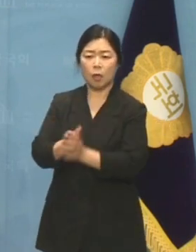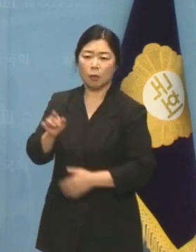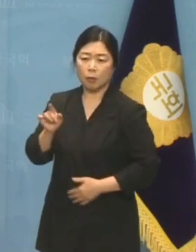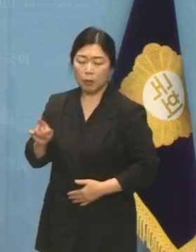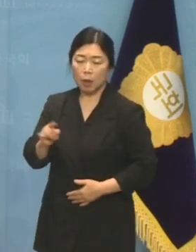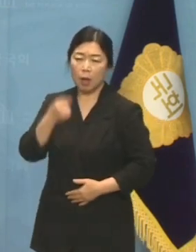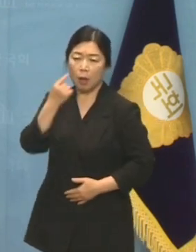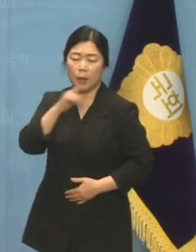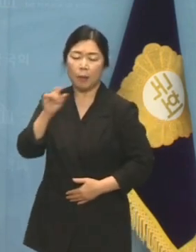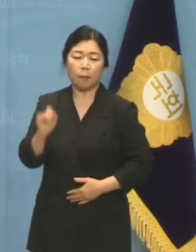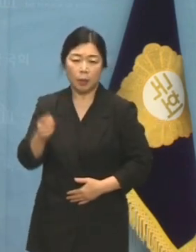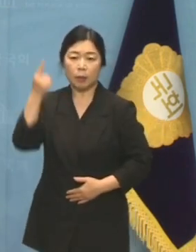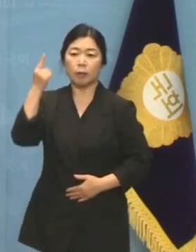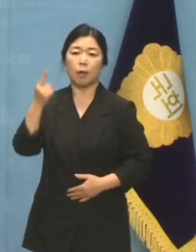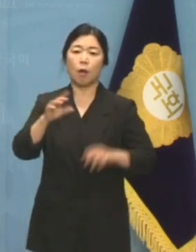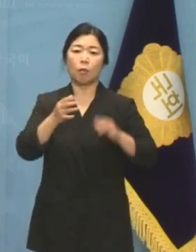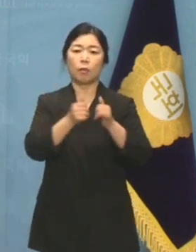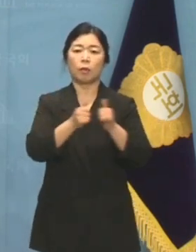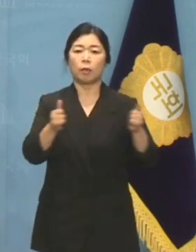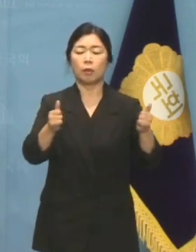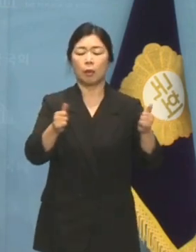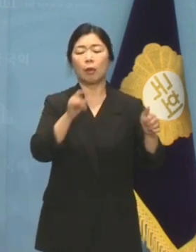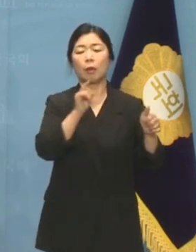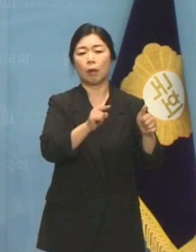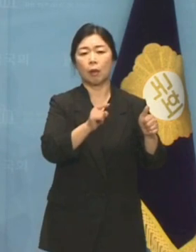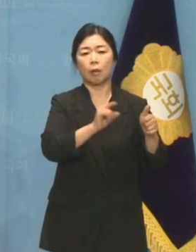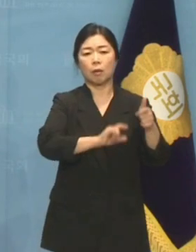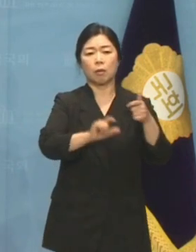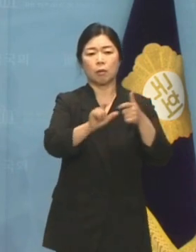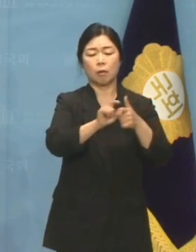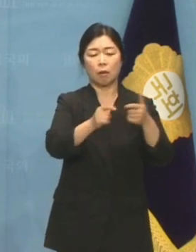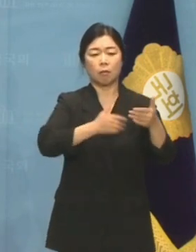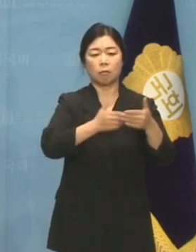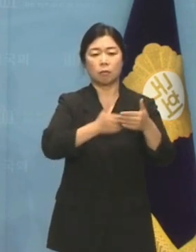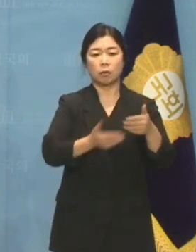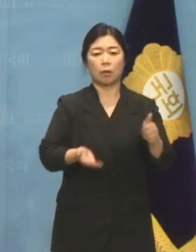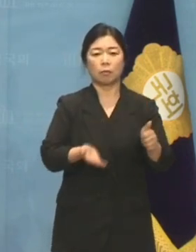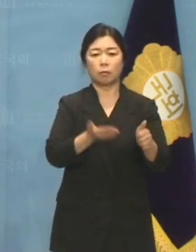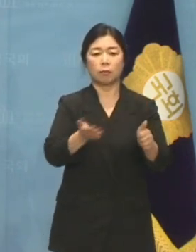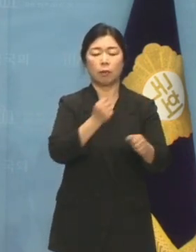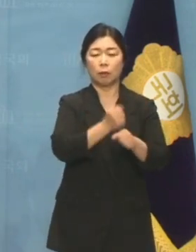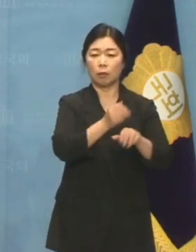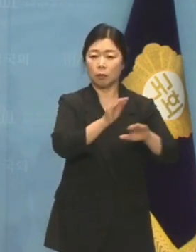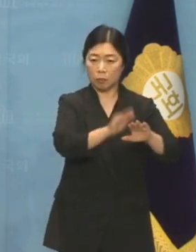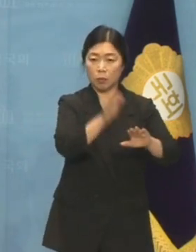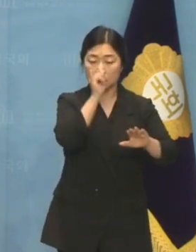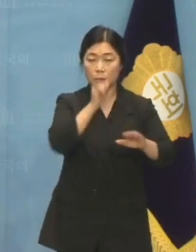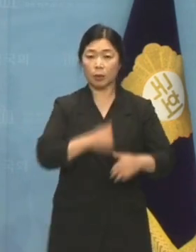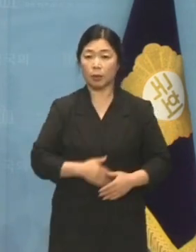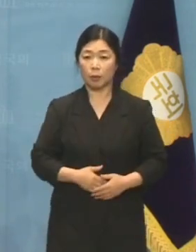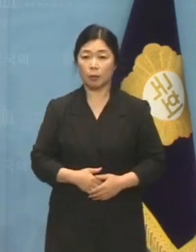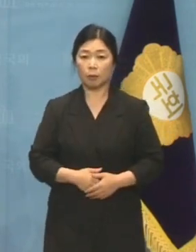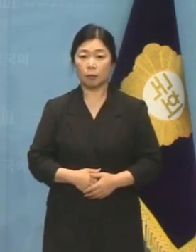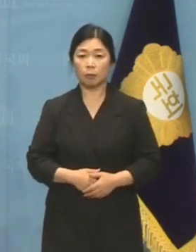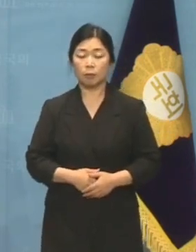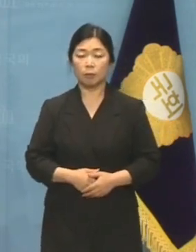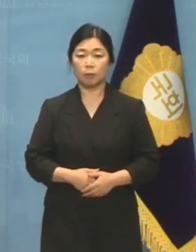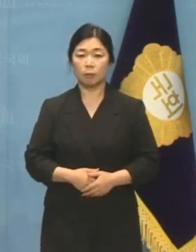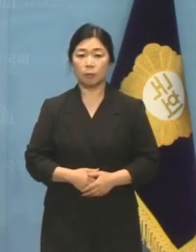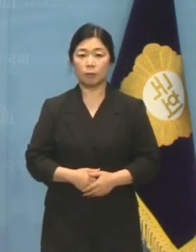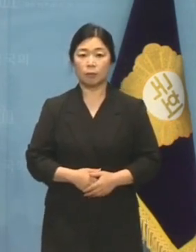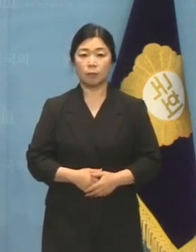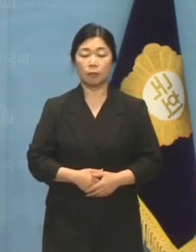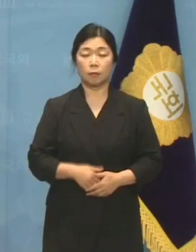국민들께 만량보다 더한 불안만 가중하고 있습니다. 로이터